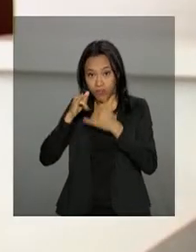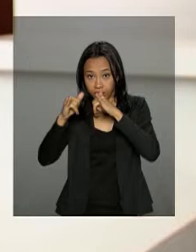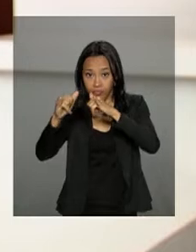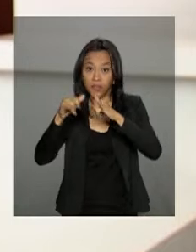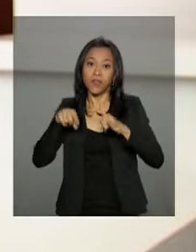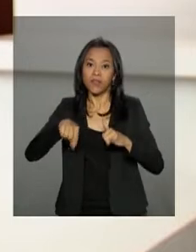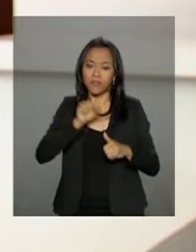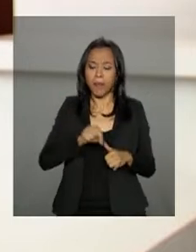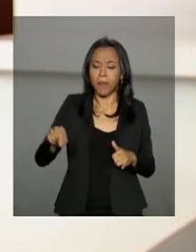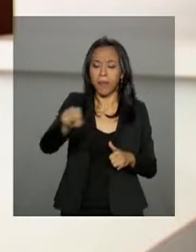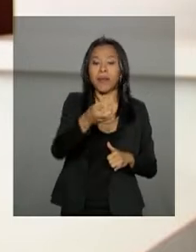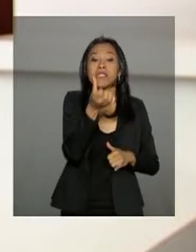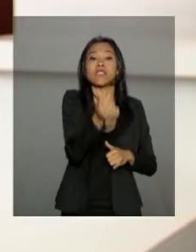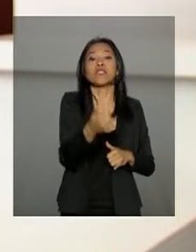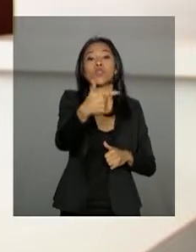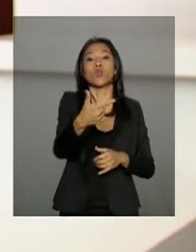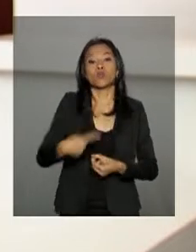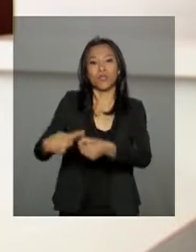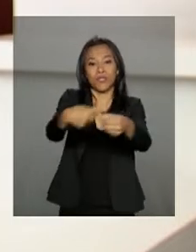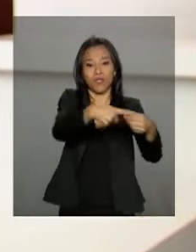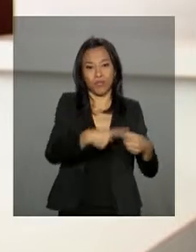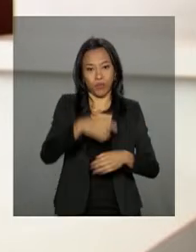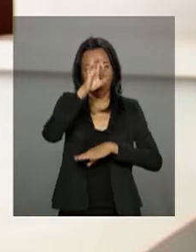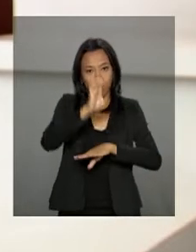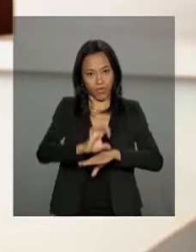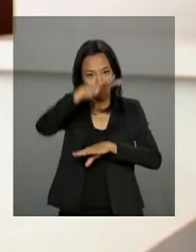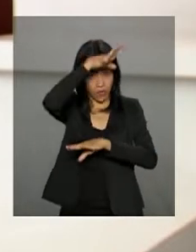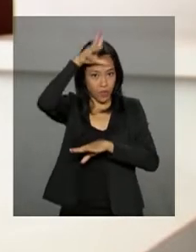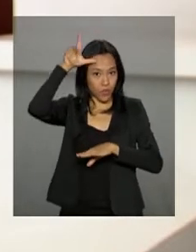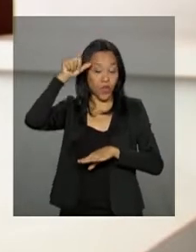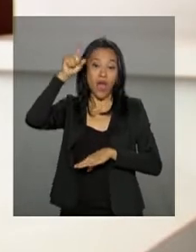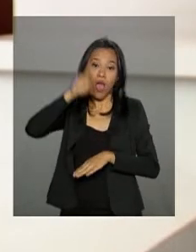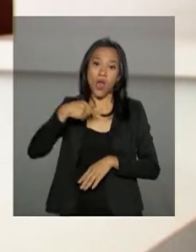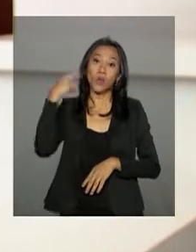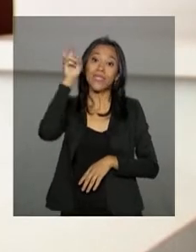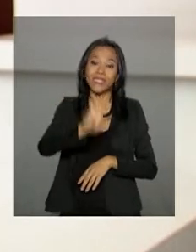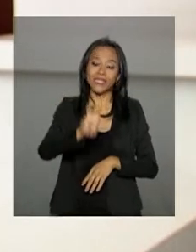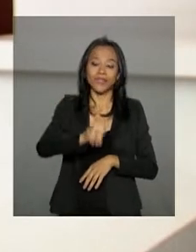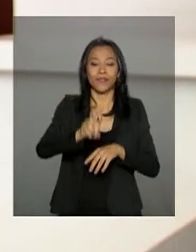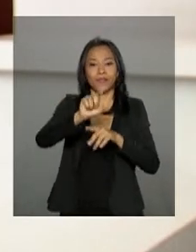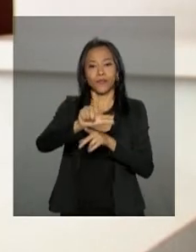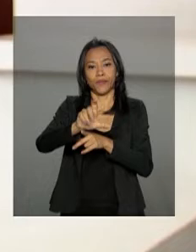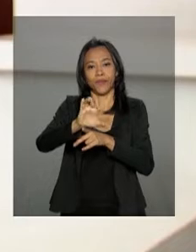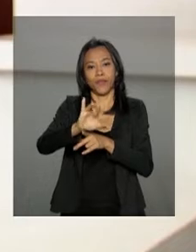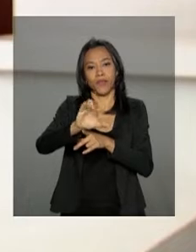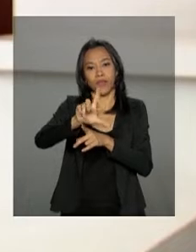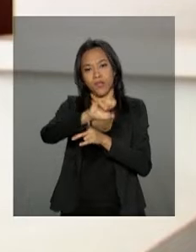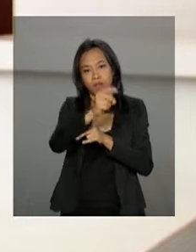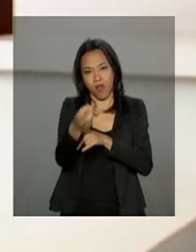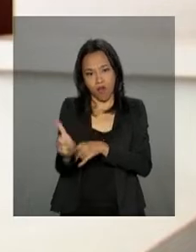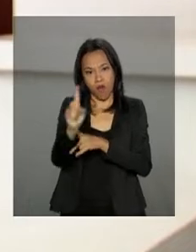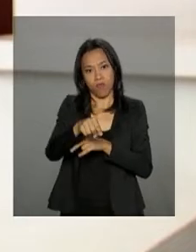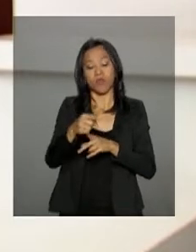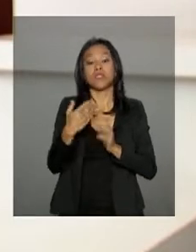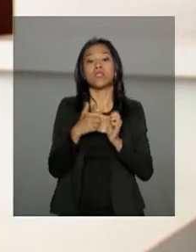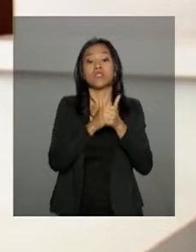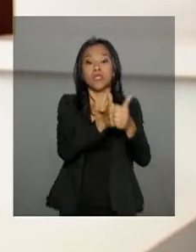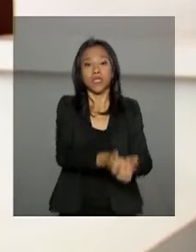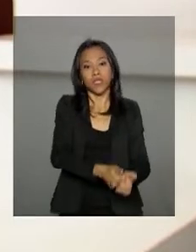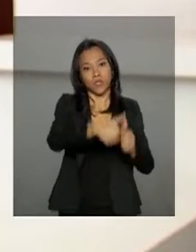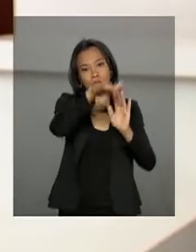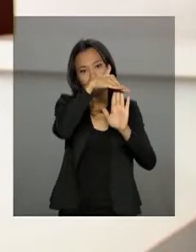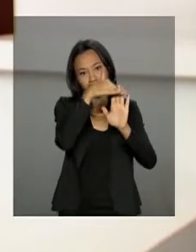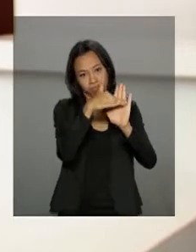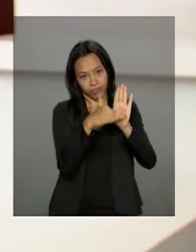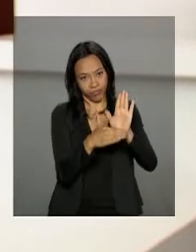62 municípios do estado do Amazonas. Esse foi o quinto leilão de companhias energéticas brasileiras dentro do programa de parcerias